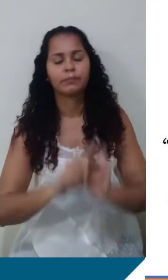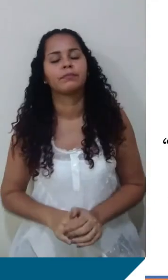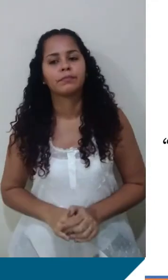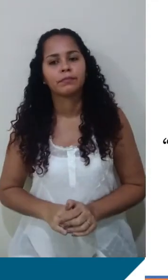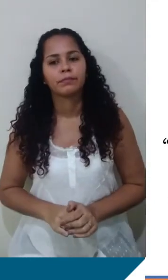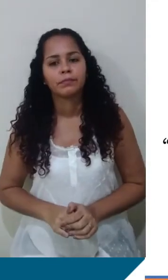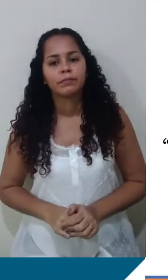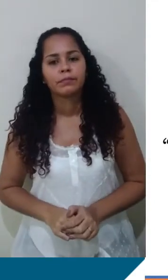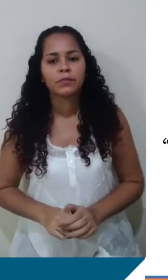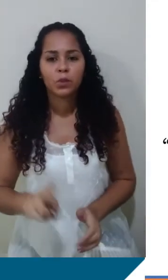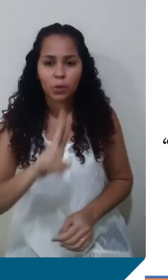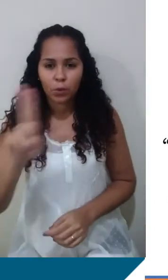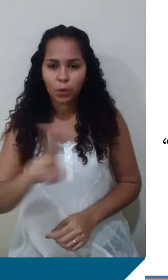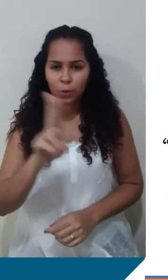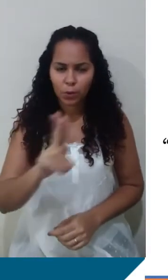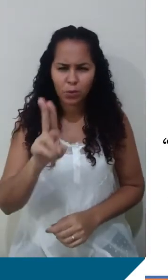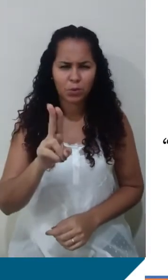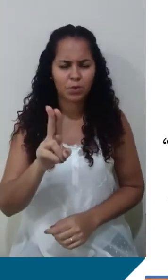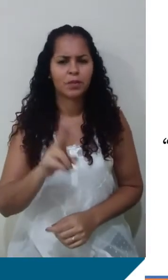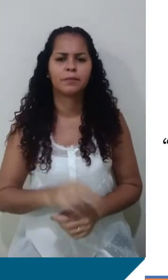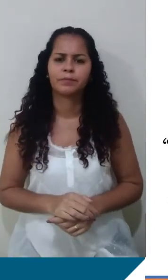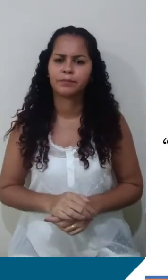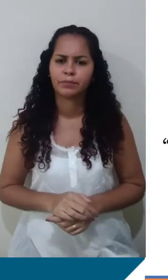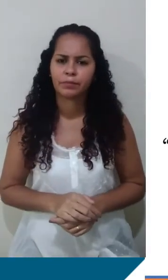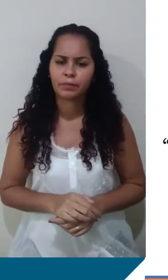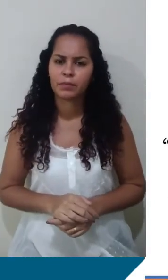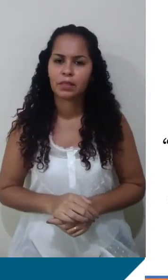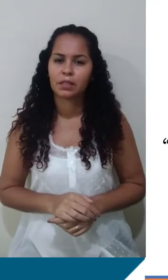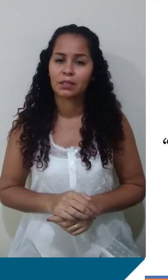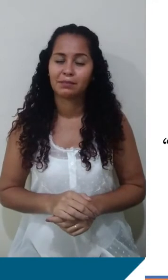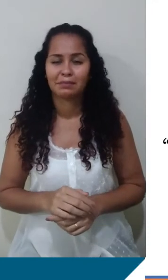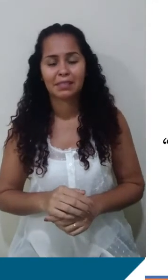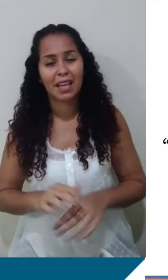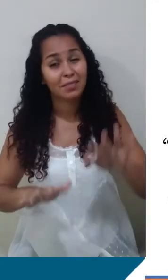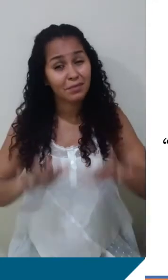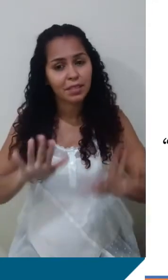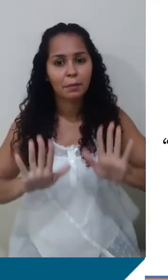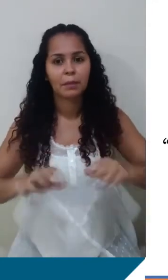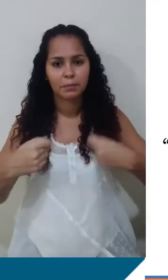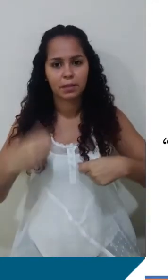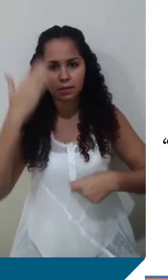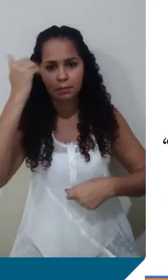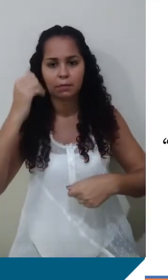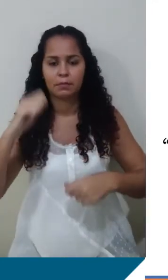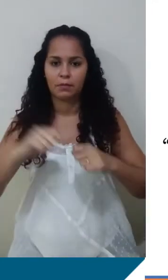a gente usa elas muito pontualmente, tá? Mas é bom a gente saber elas para realizar a prova. A primeira lei é a lei das